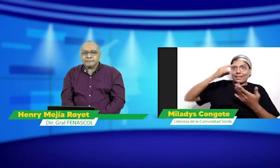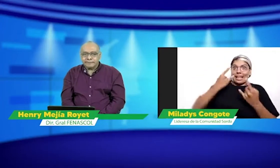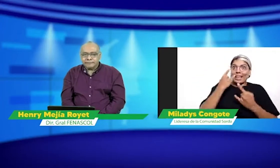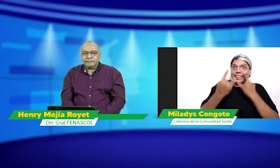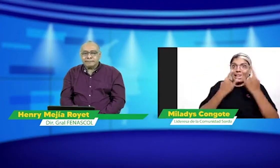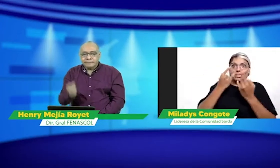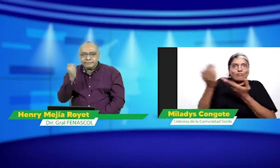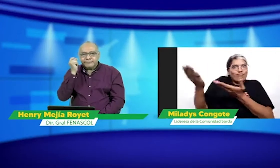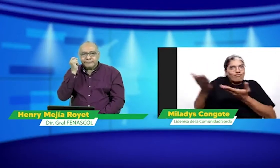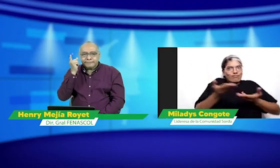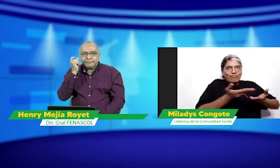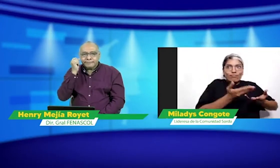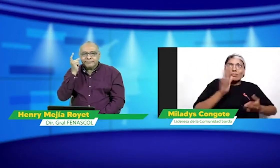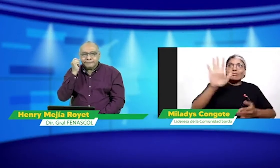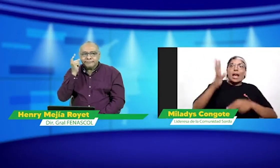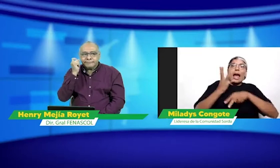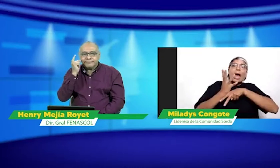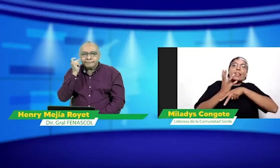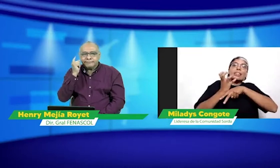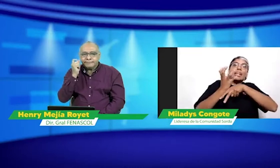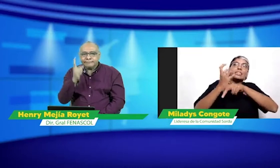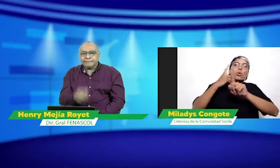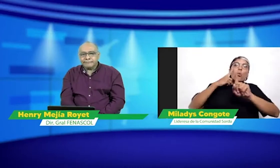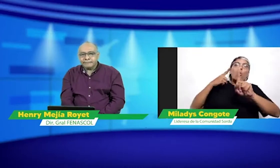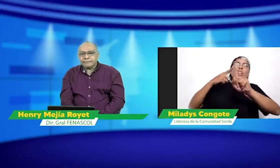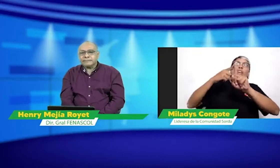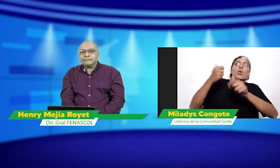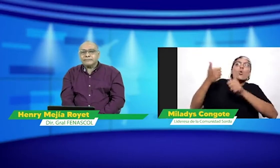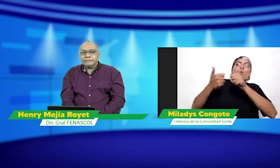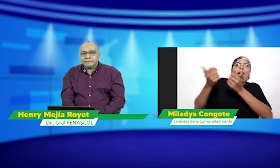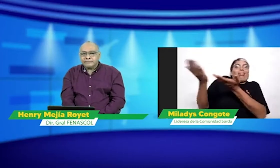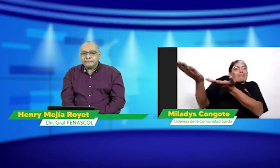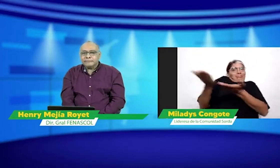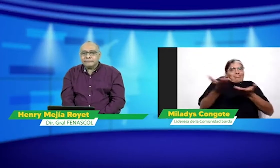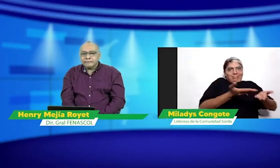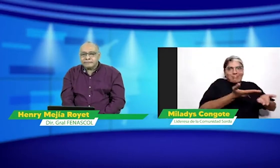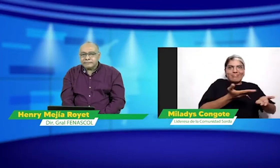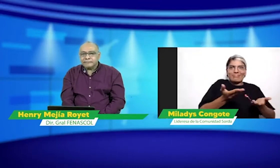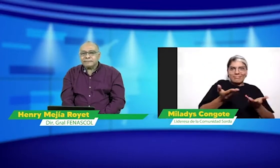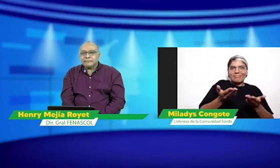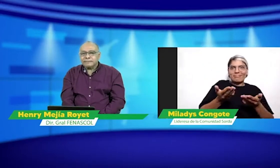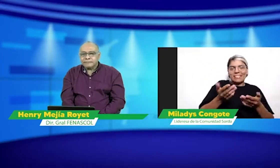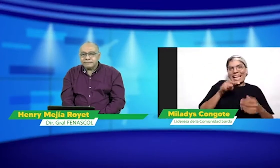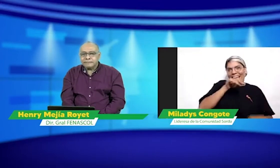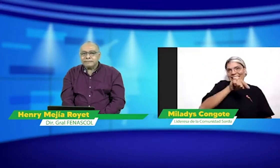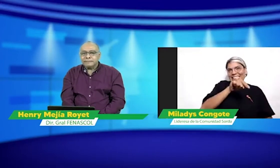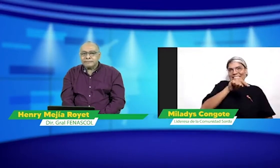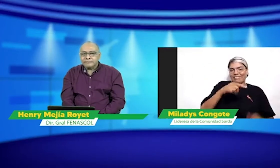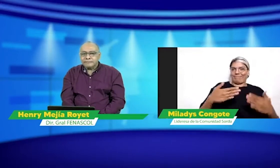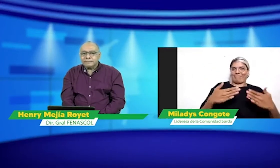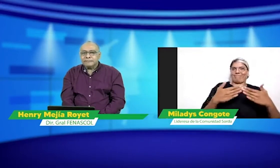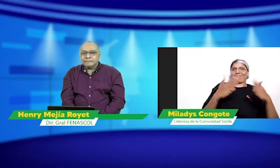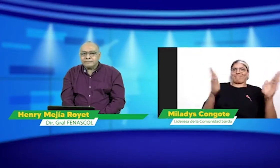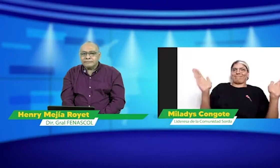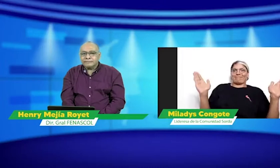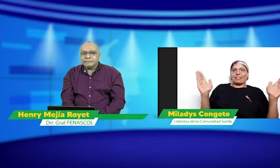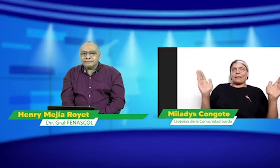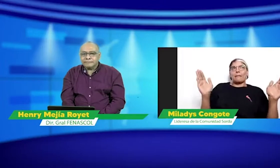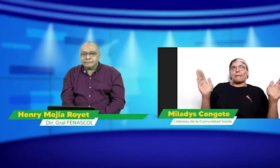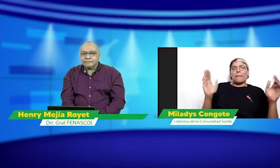una posición liberal, quien esté interesado es bienvenido, si tú tienes un interés, quieres acceder,